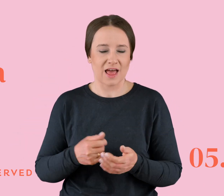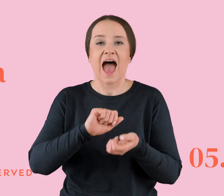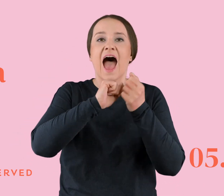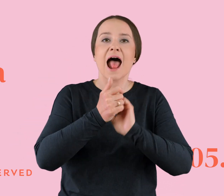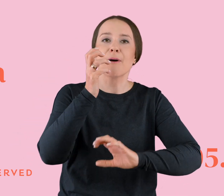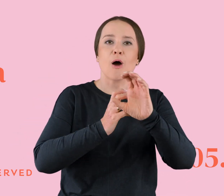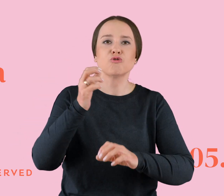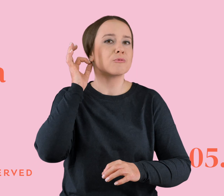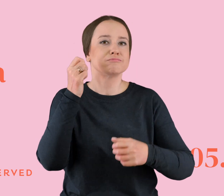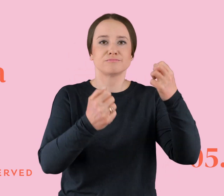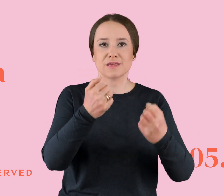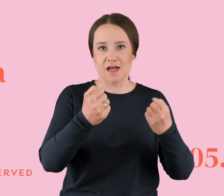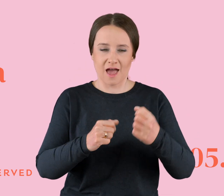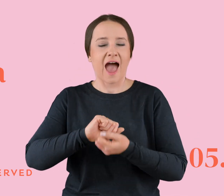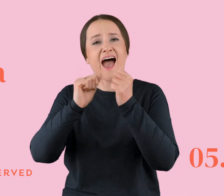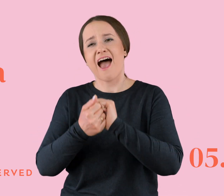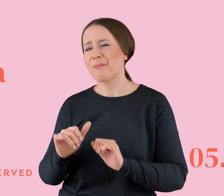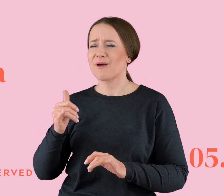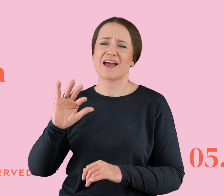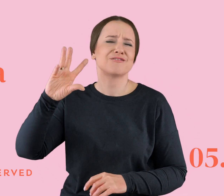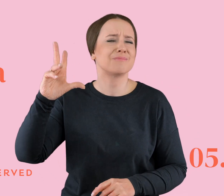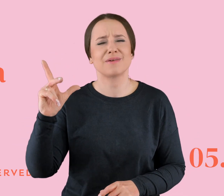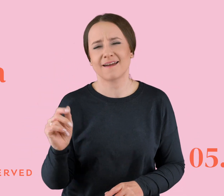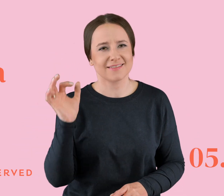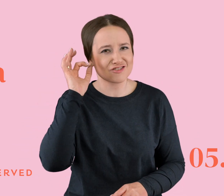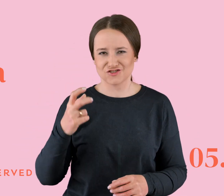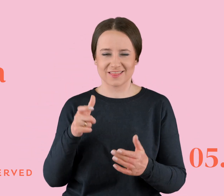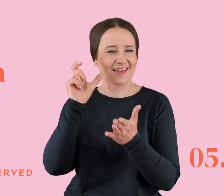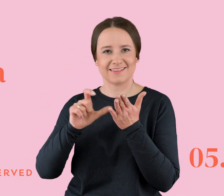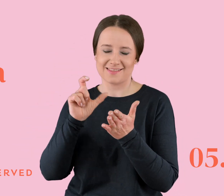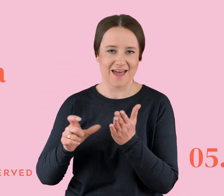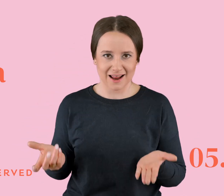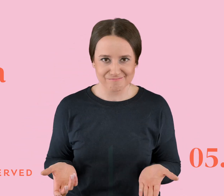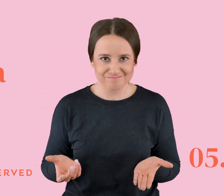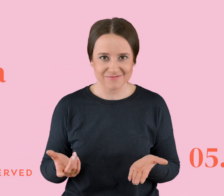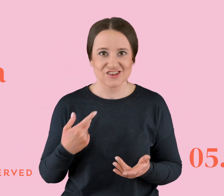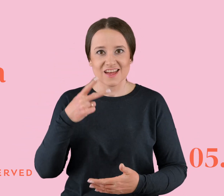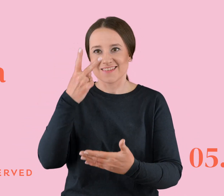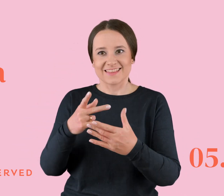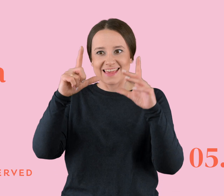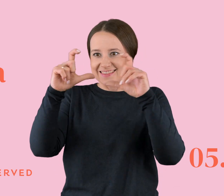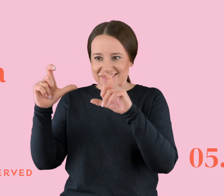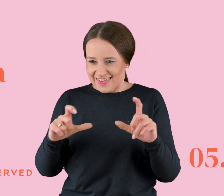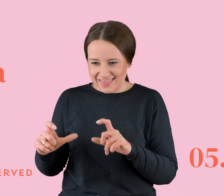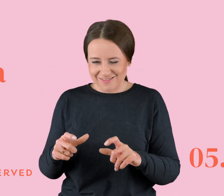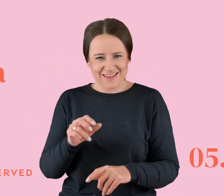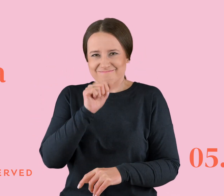Albo jakaś przepiękna dziewczyna z Instagrama, po której zdjęciach w ogóle w życiu byście się nie domyślili, że ona w takiej